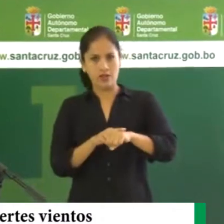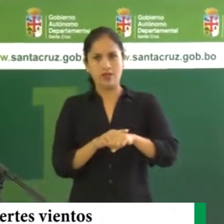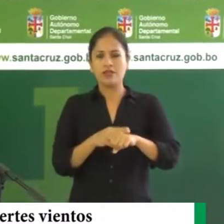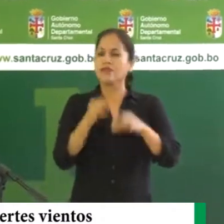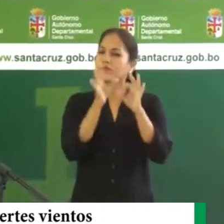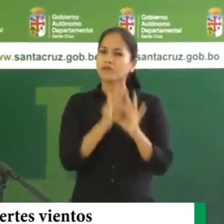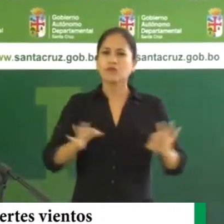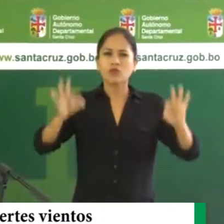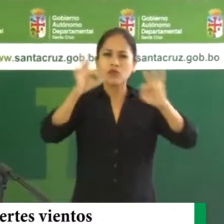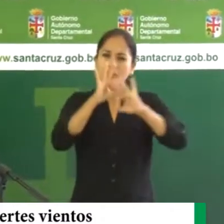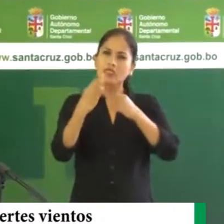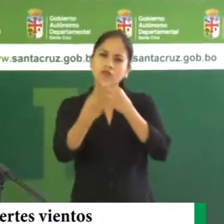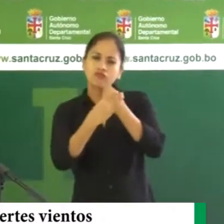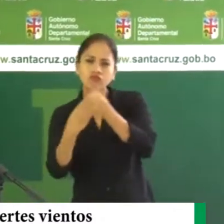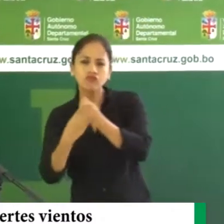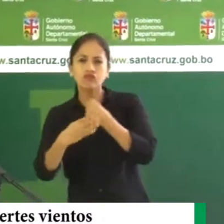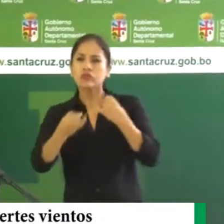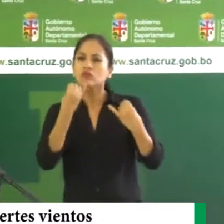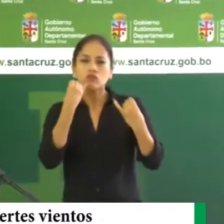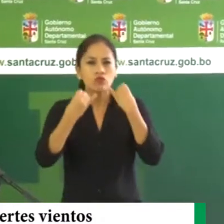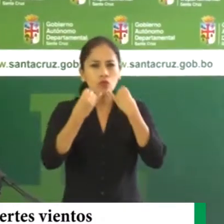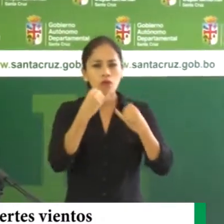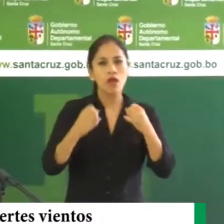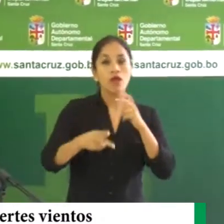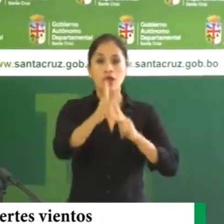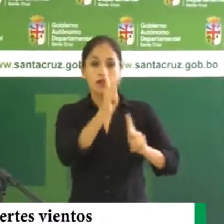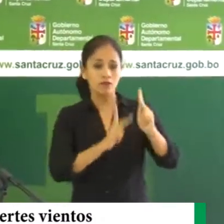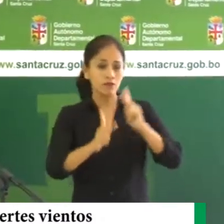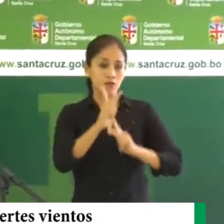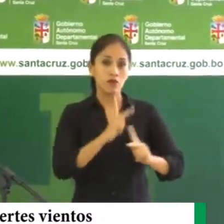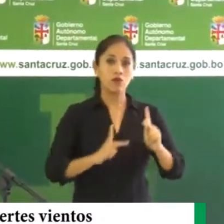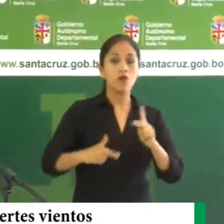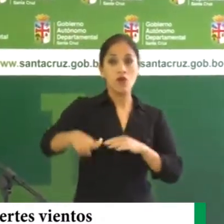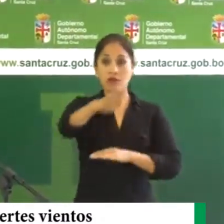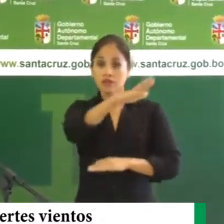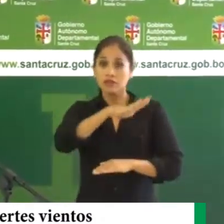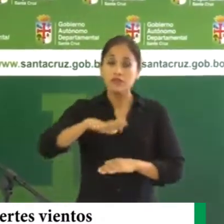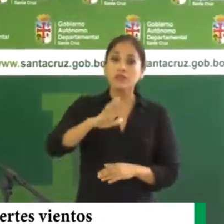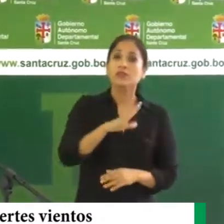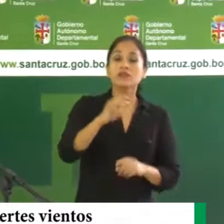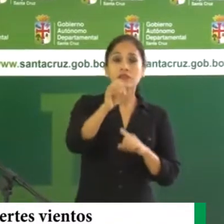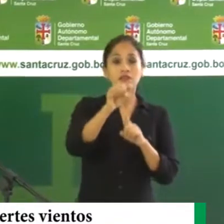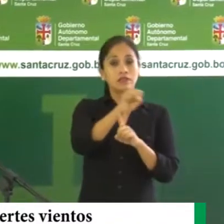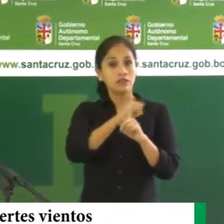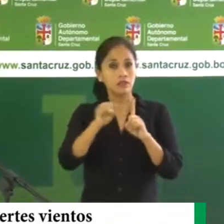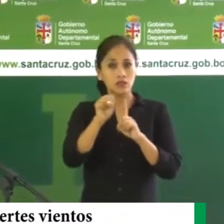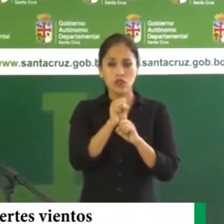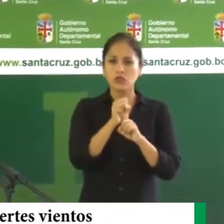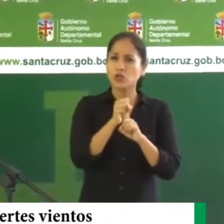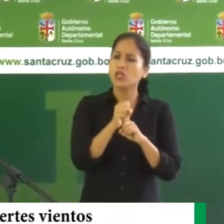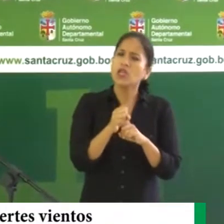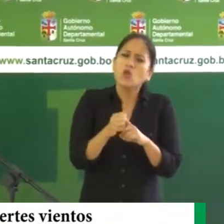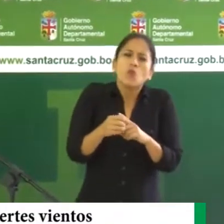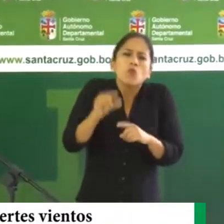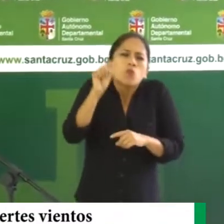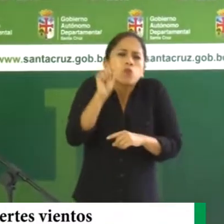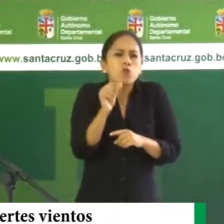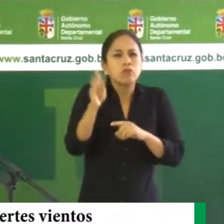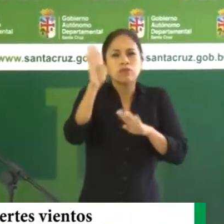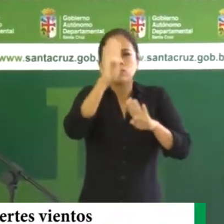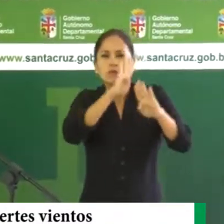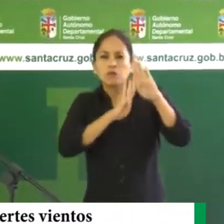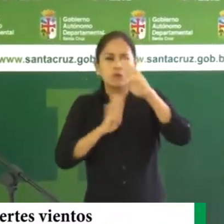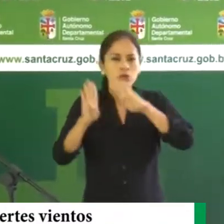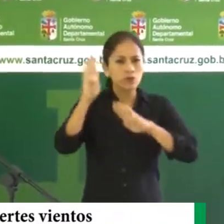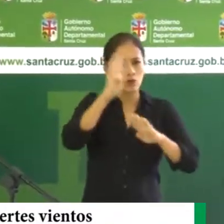importante recalcar a la población de que esta situación es alarmante y